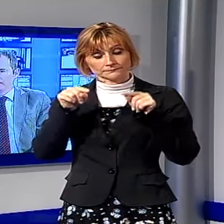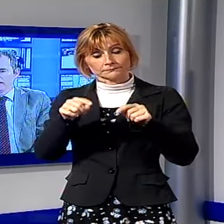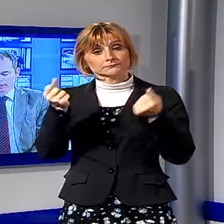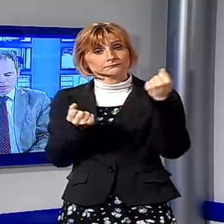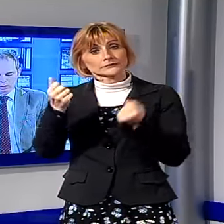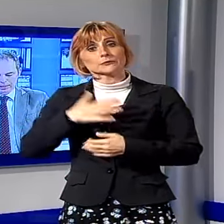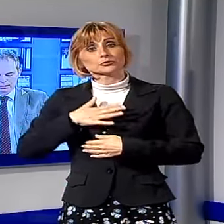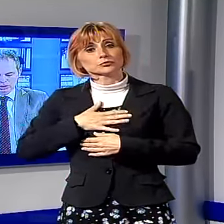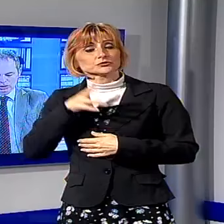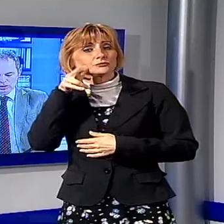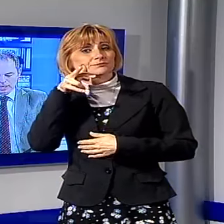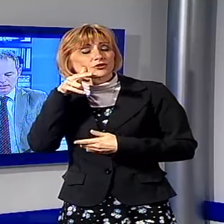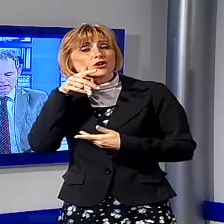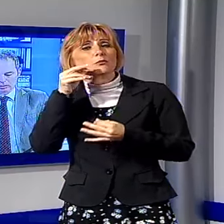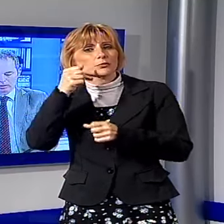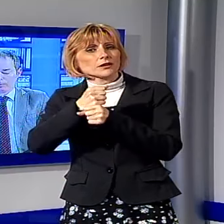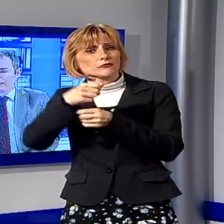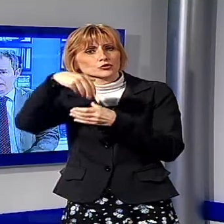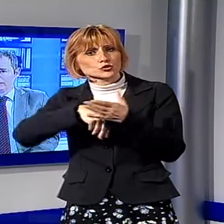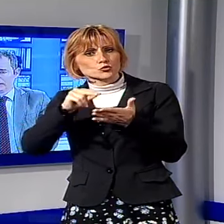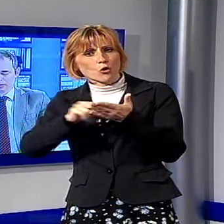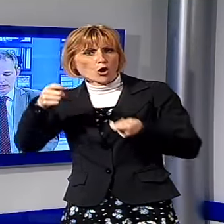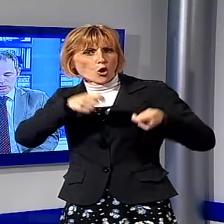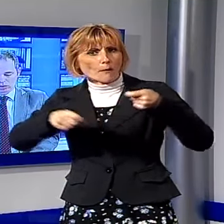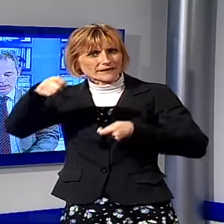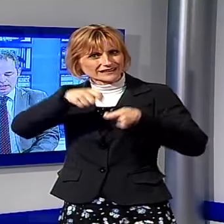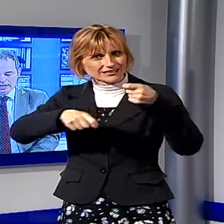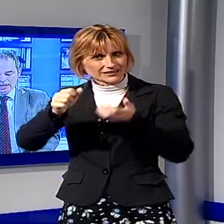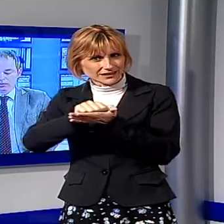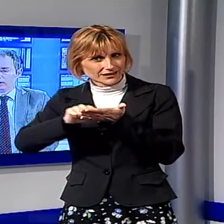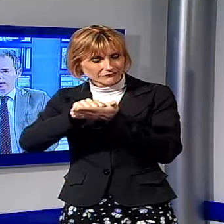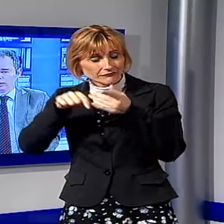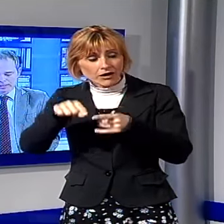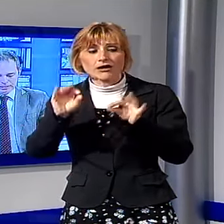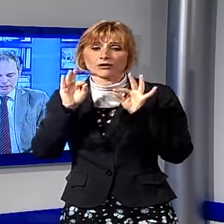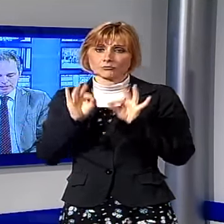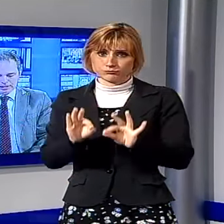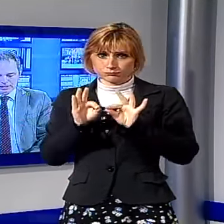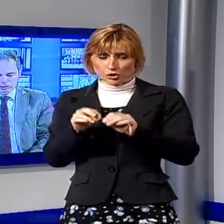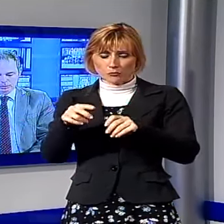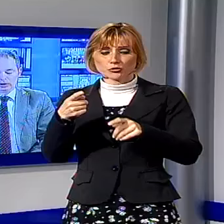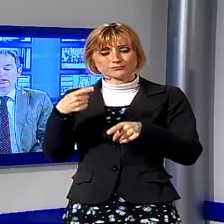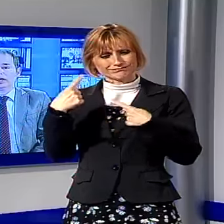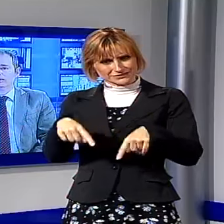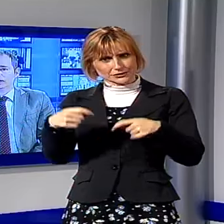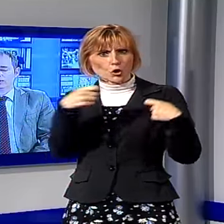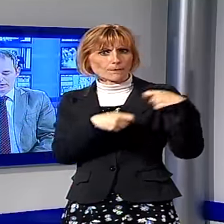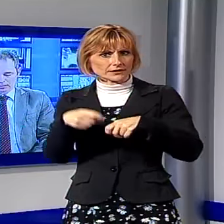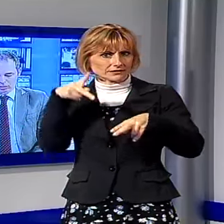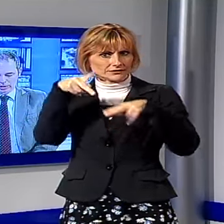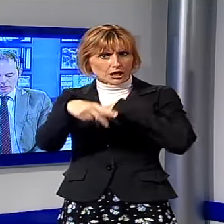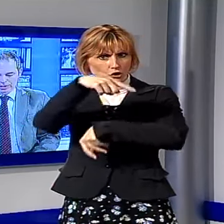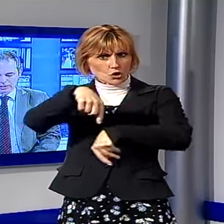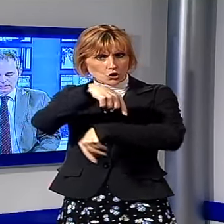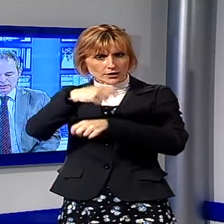appartiene ad una operatrice scolastica di una cooperativa che lavora alle scuole. È una di quelle cooperative che hanno subito il taglio delle ore di